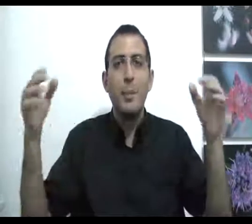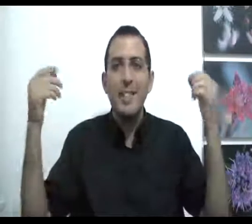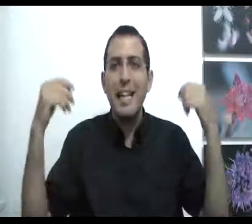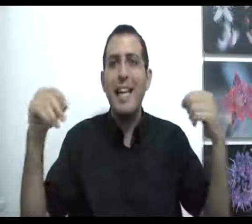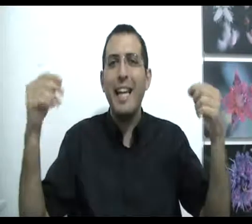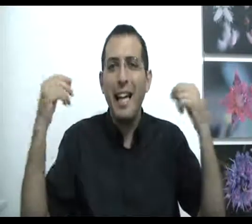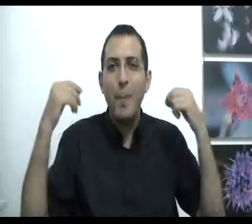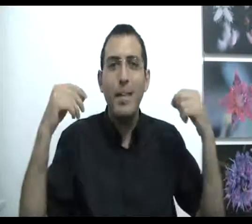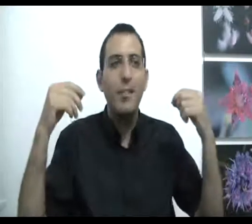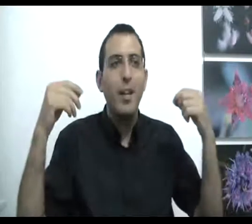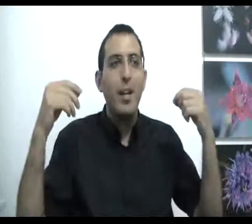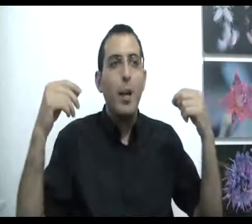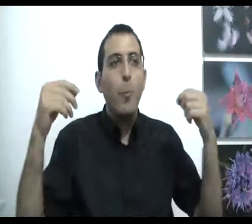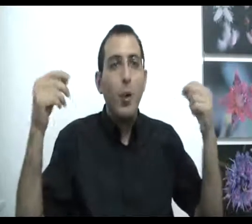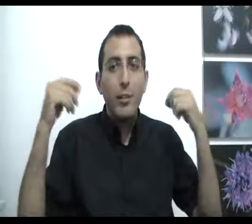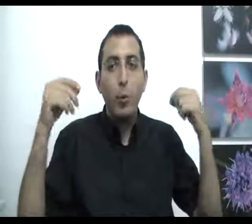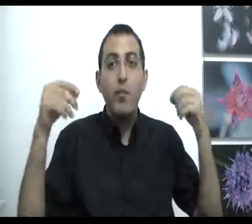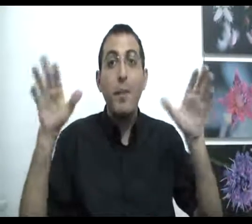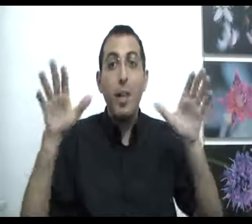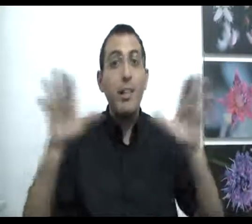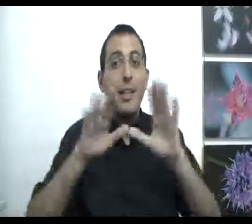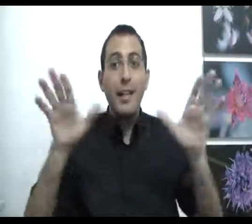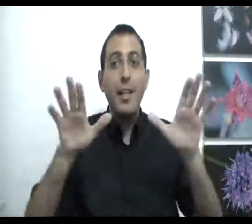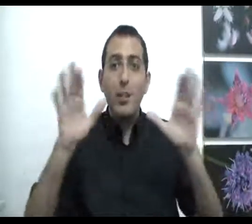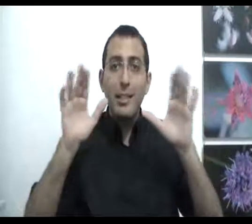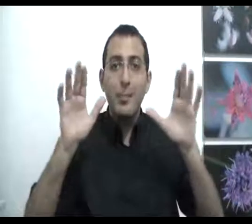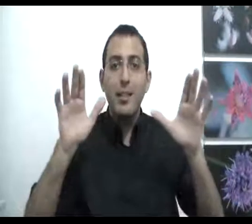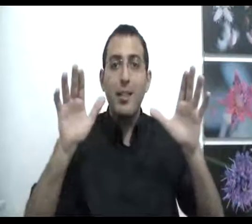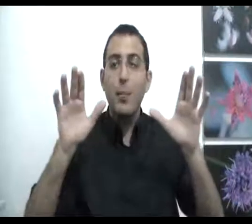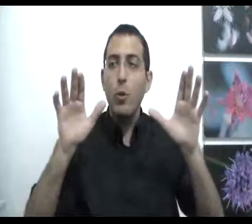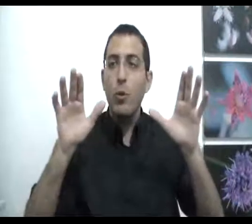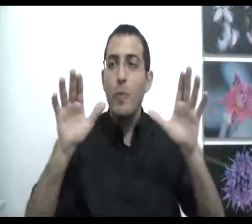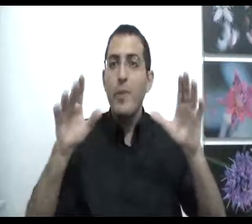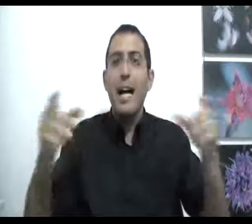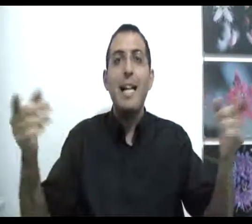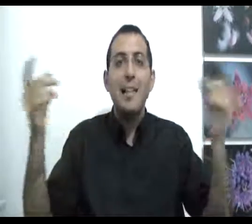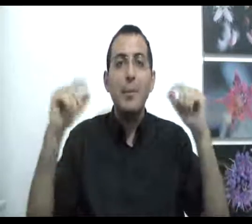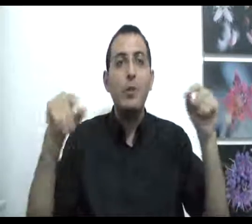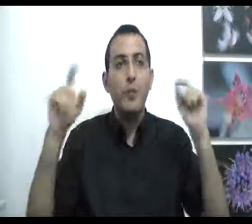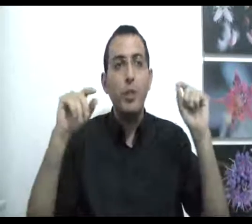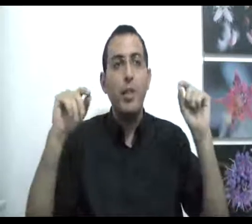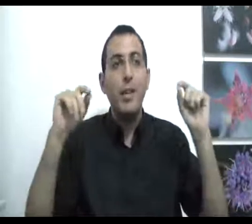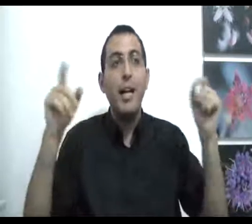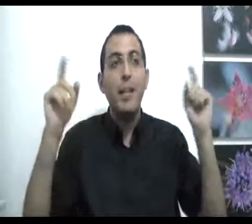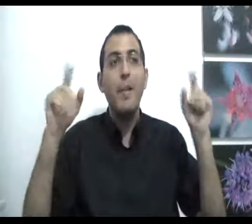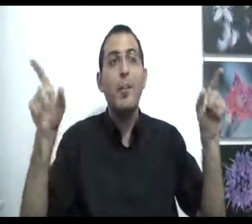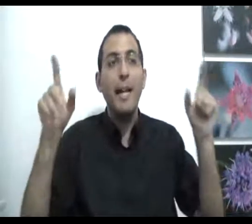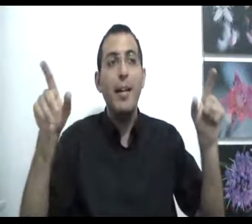מנסה להגיע לרמת מוחלטות ואם אתה לא יודע תגיד אני לא יודע זה בסדר גמור על ידי זה בסופו של דבר האדם מקבל